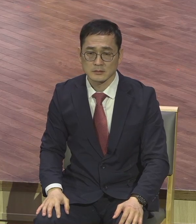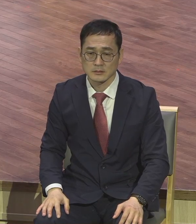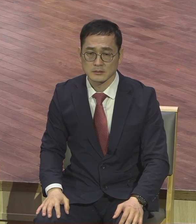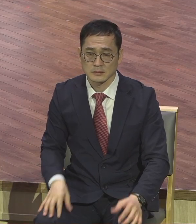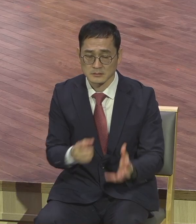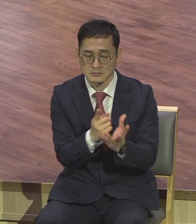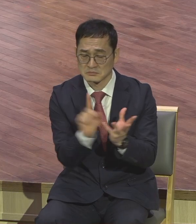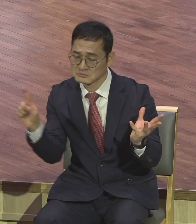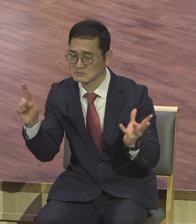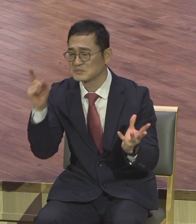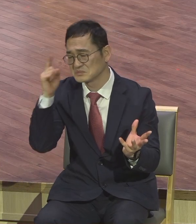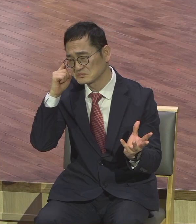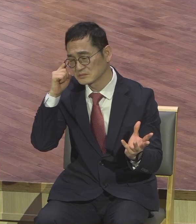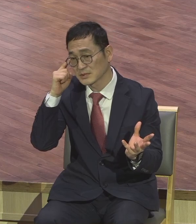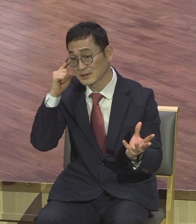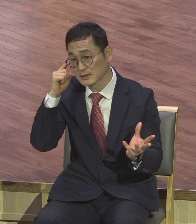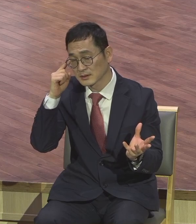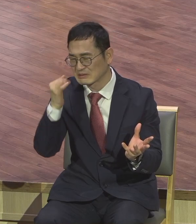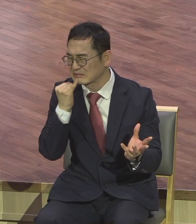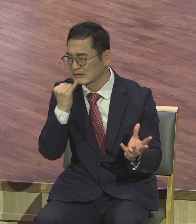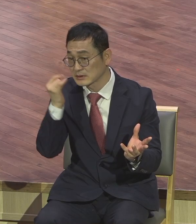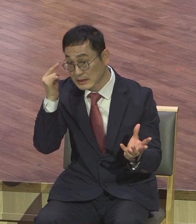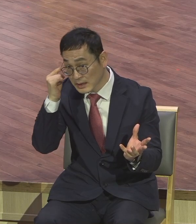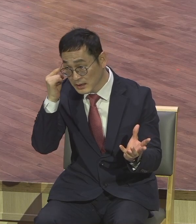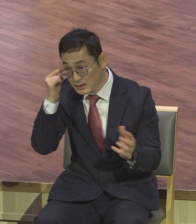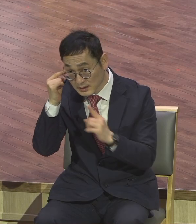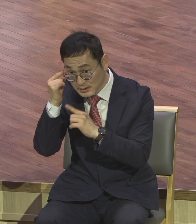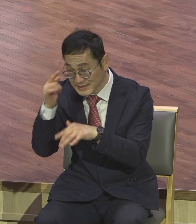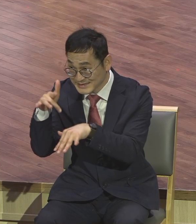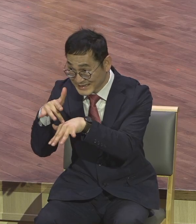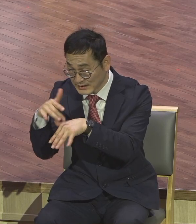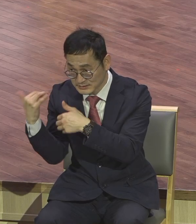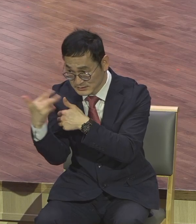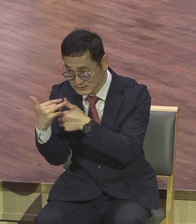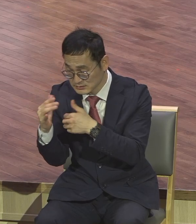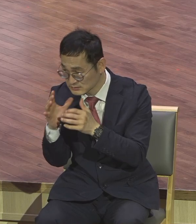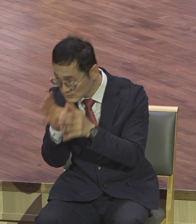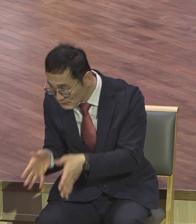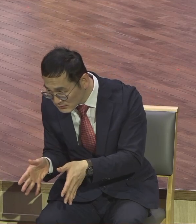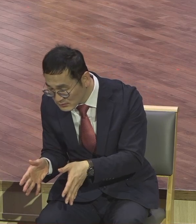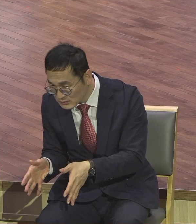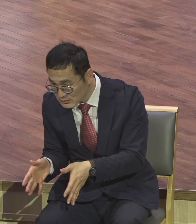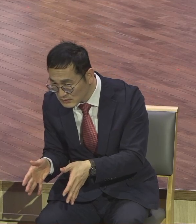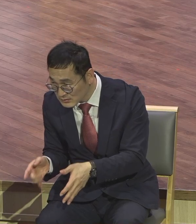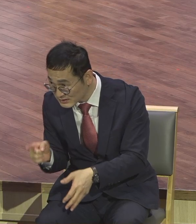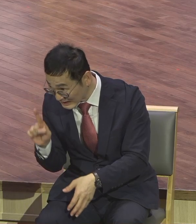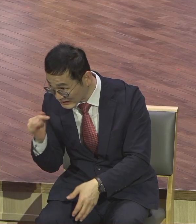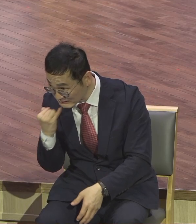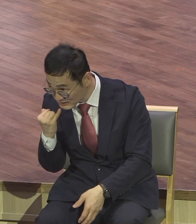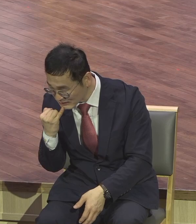자체가 뭐요? 이거 뭐요? 사단의 속삭임이에요. 그거 아셔야 돼요. 나나점이야.